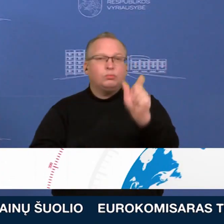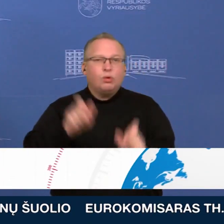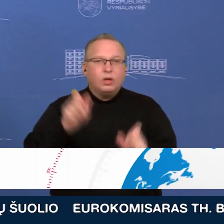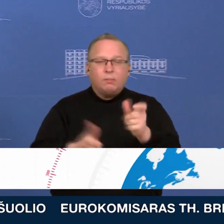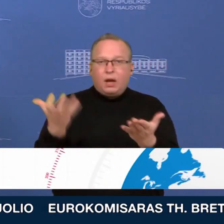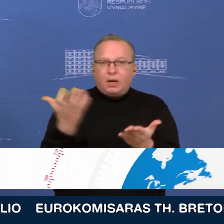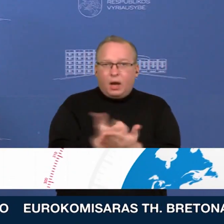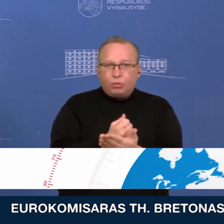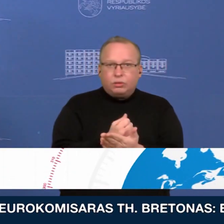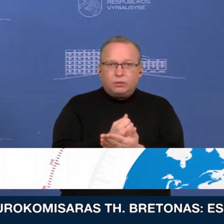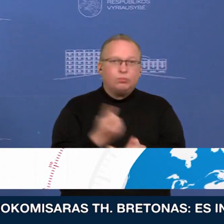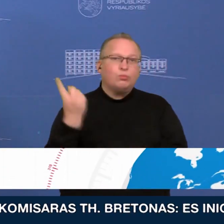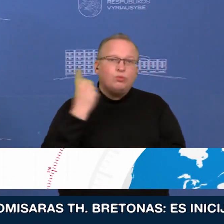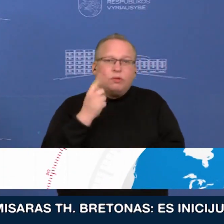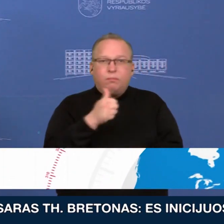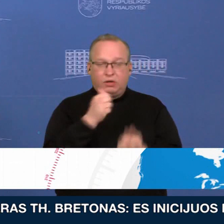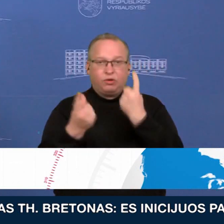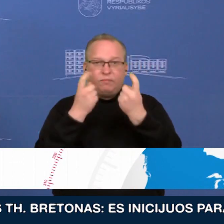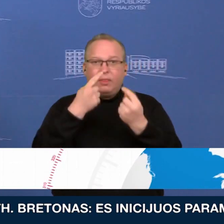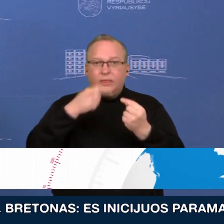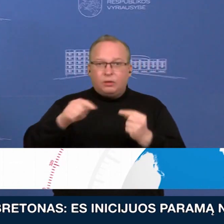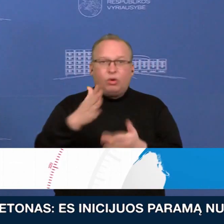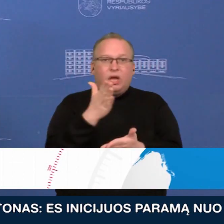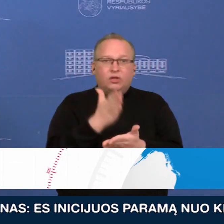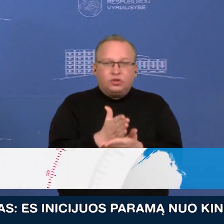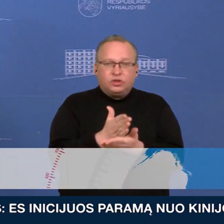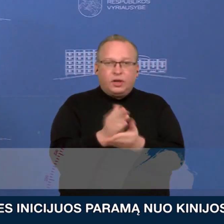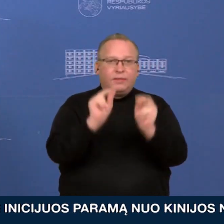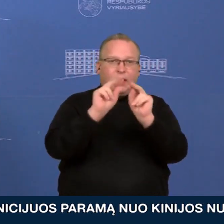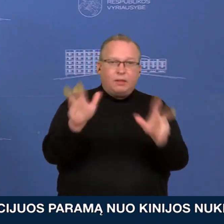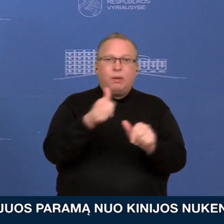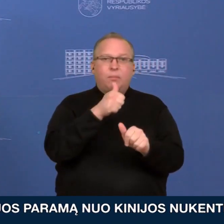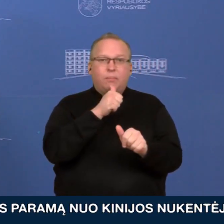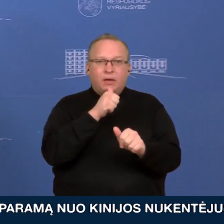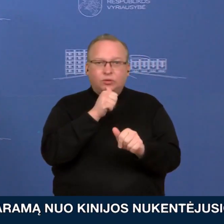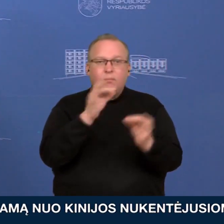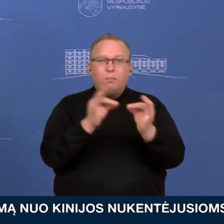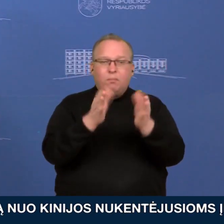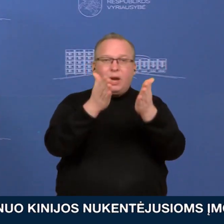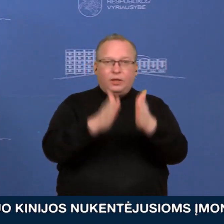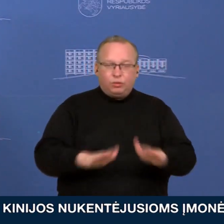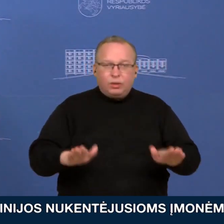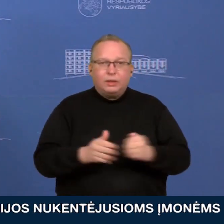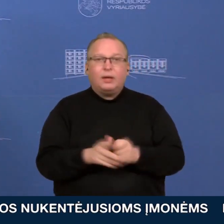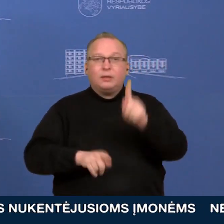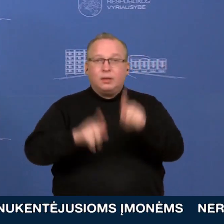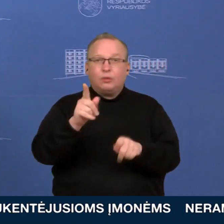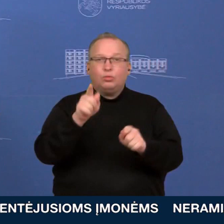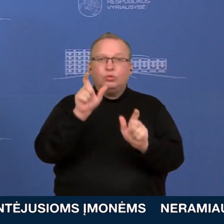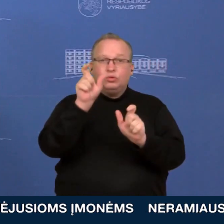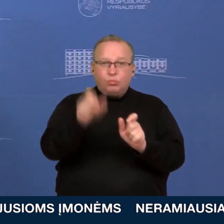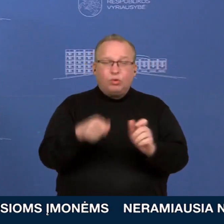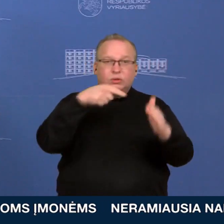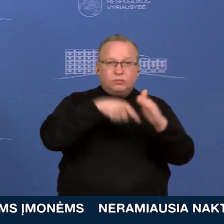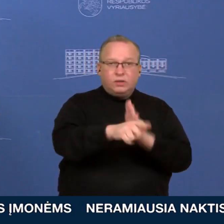informaciją apie įvykusią, netolies esančią avariją branduliniam objekte, tai jeigu žmogus yra viduje,